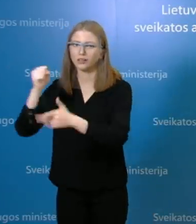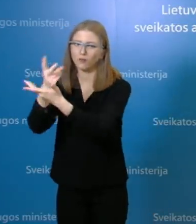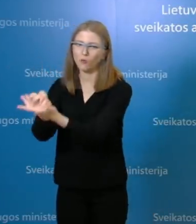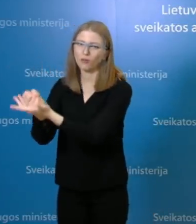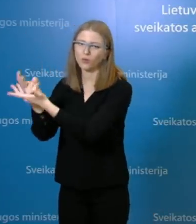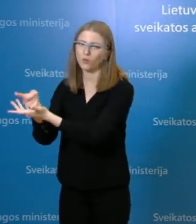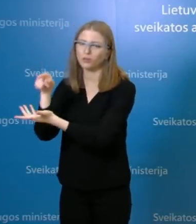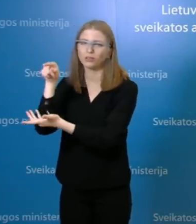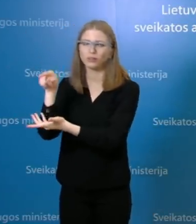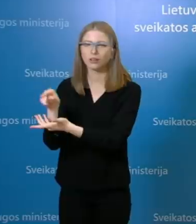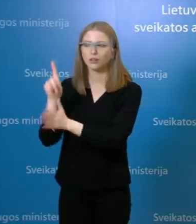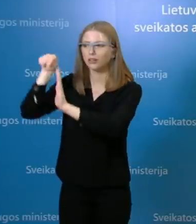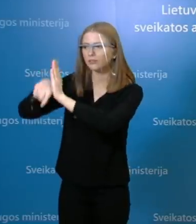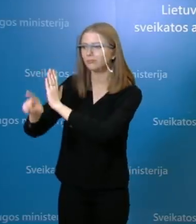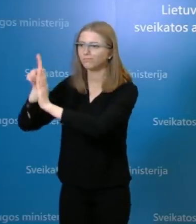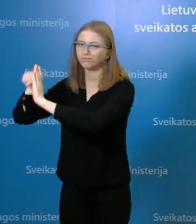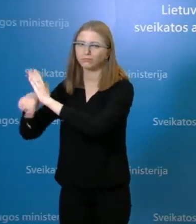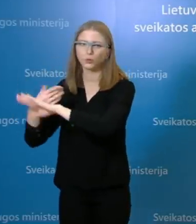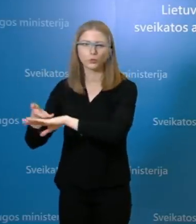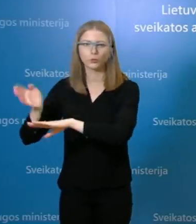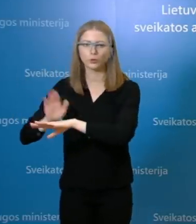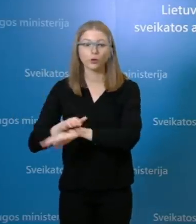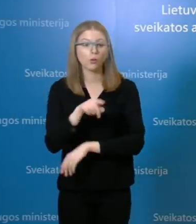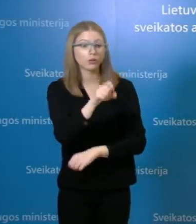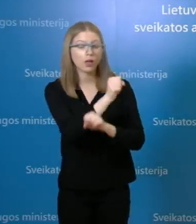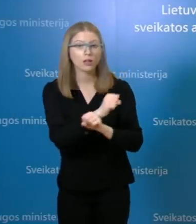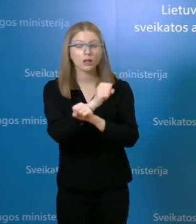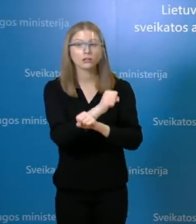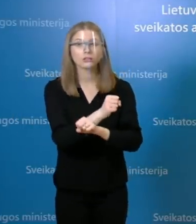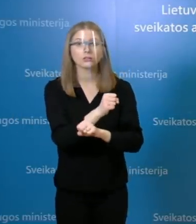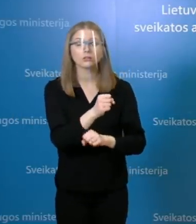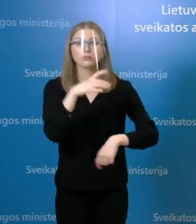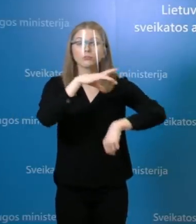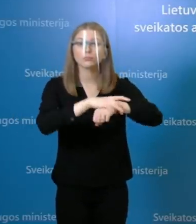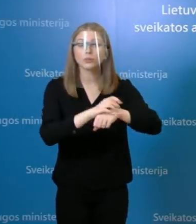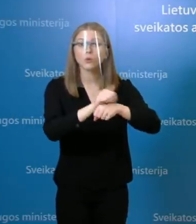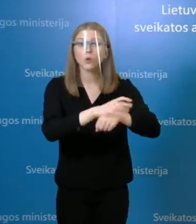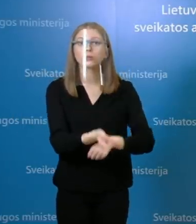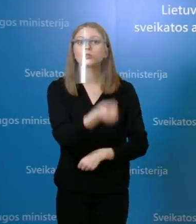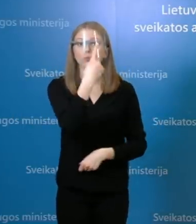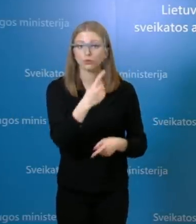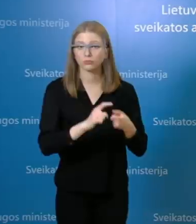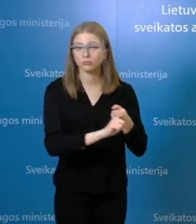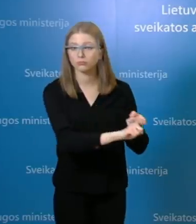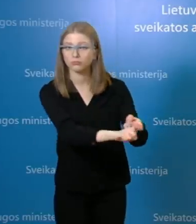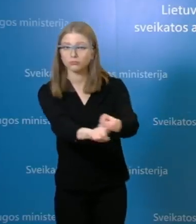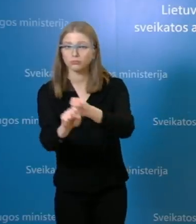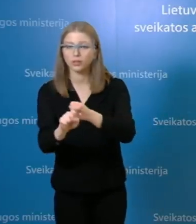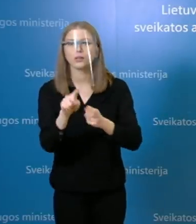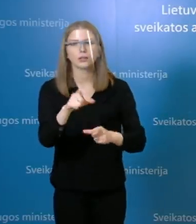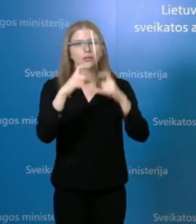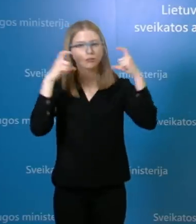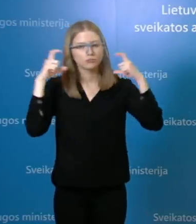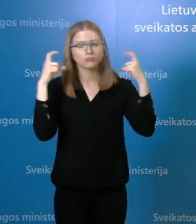o kokios vis dėlto, kaip galėjo užsikrėsti, taip pas meni apsaugos priemonių naudojimas, jisai tikrai yra pakankamai